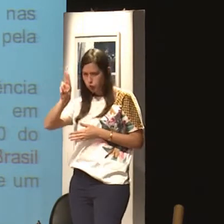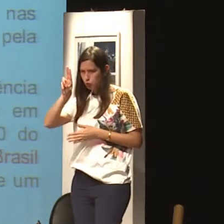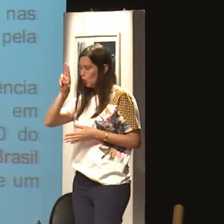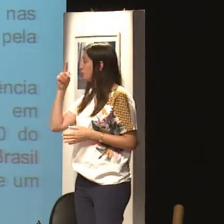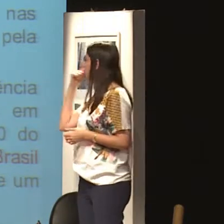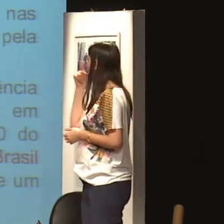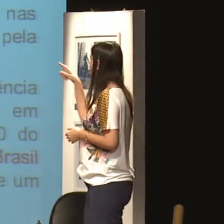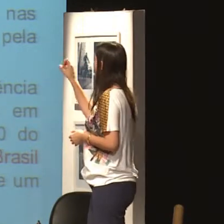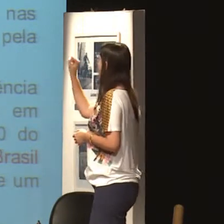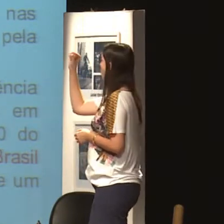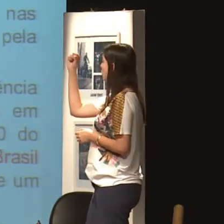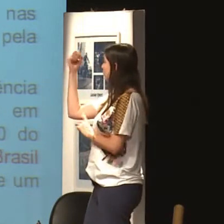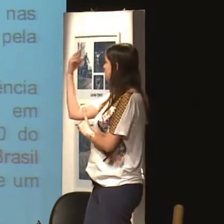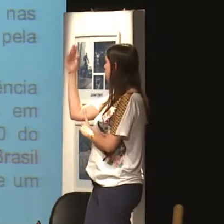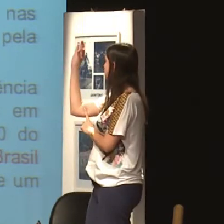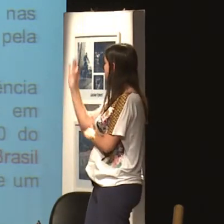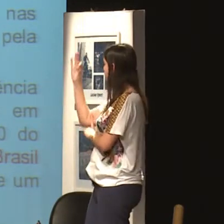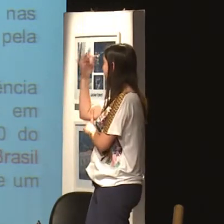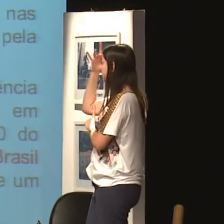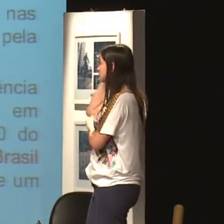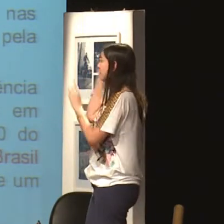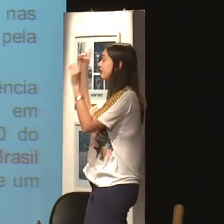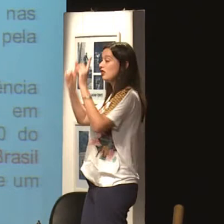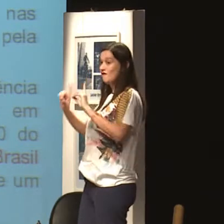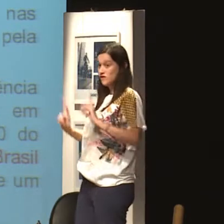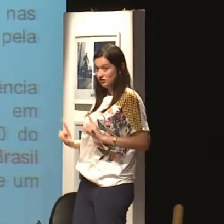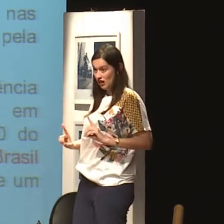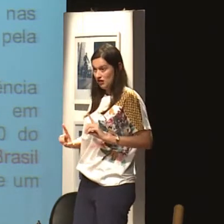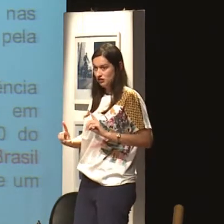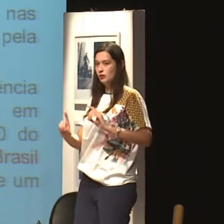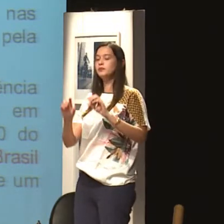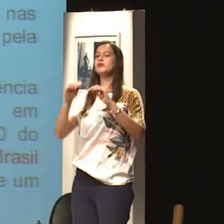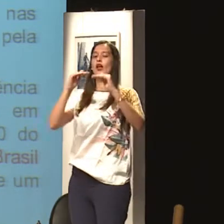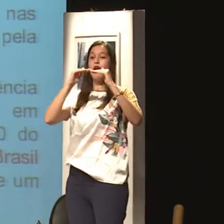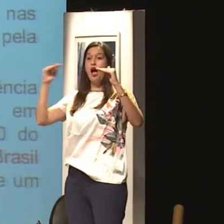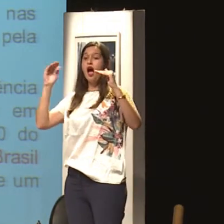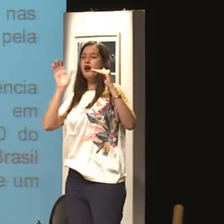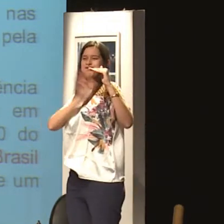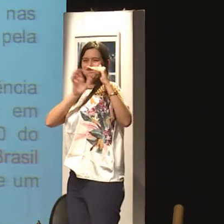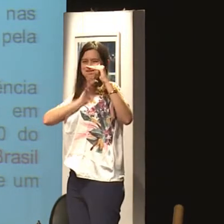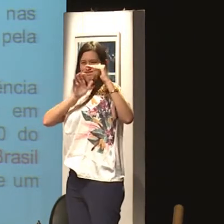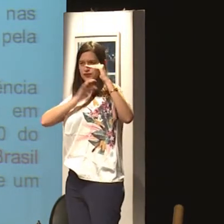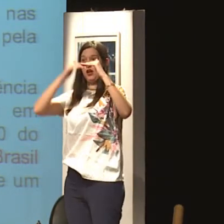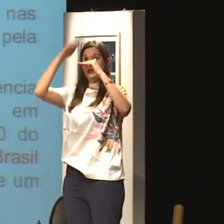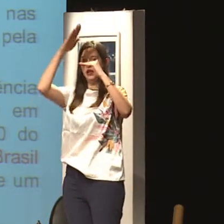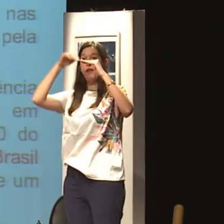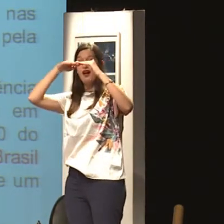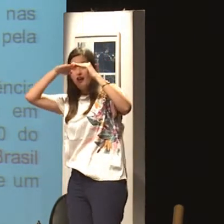E, segundo uma pesquisa da ONU, 82% das pessoas com deficiência